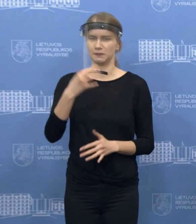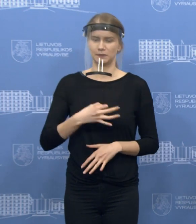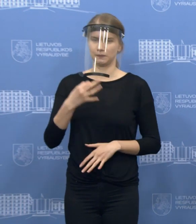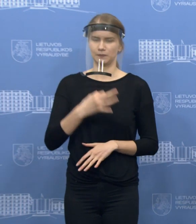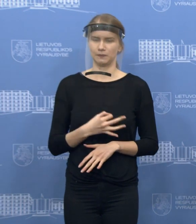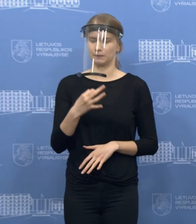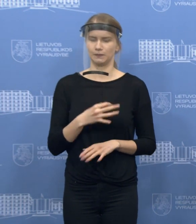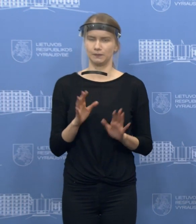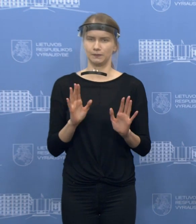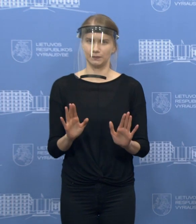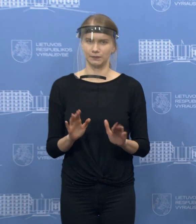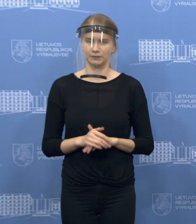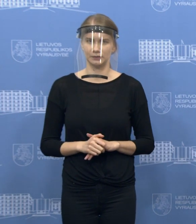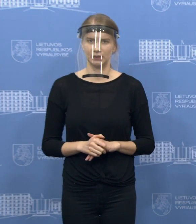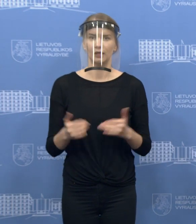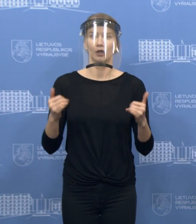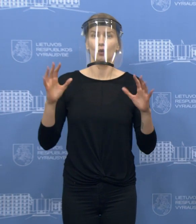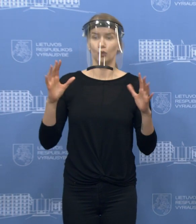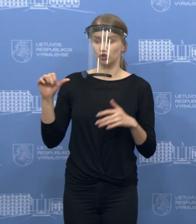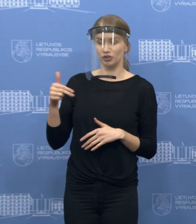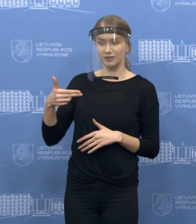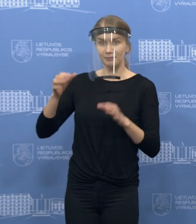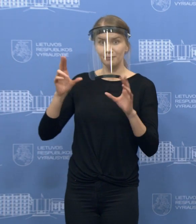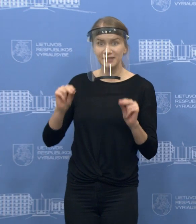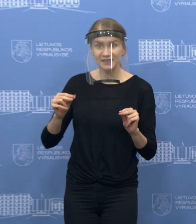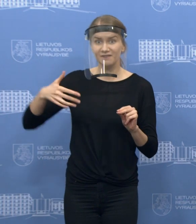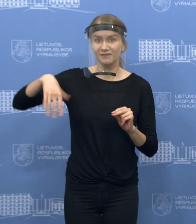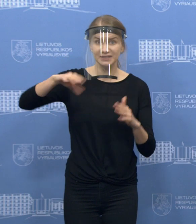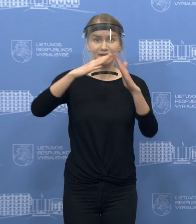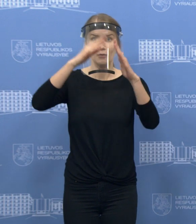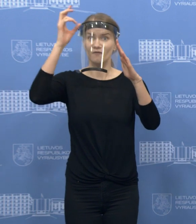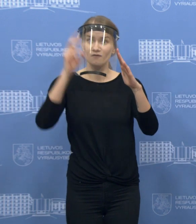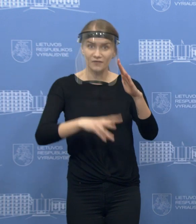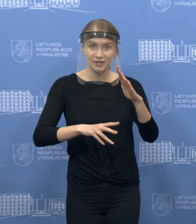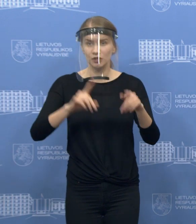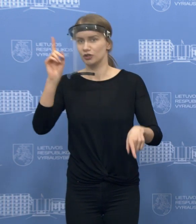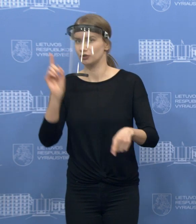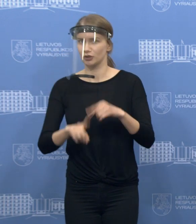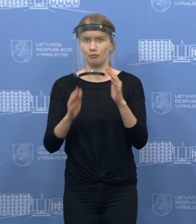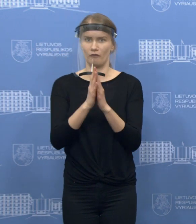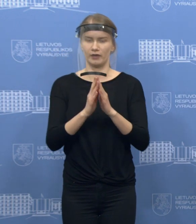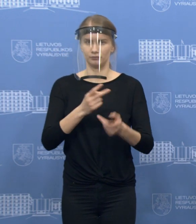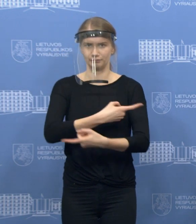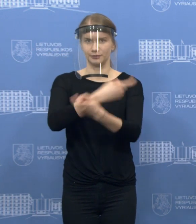ir bus padaryta, jeigu bus sėkmingas savaitgalis, tai iš karto pirmas dienas po vėlykų.